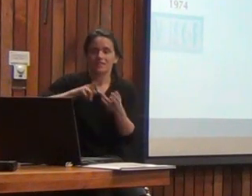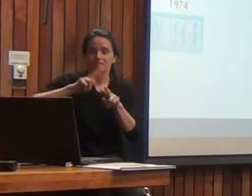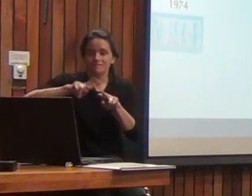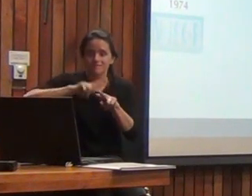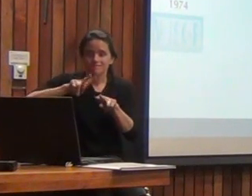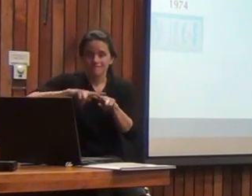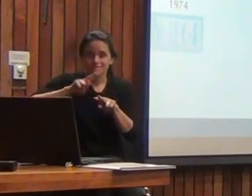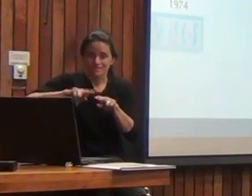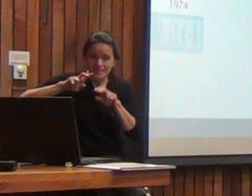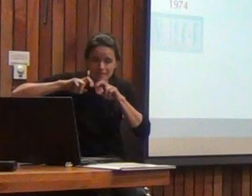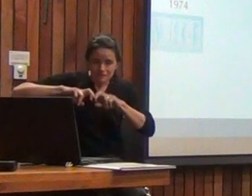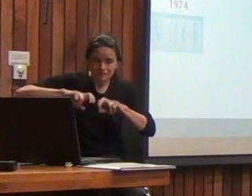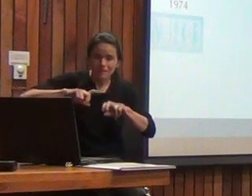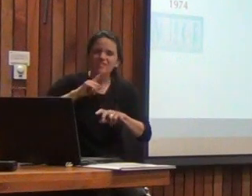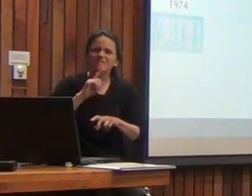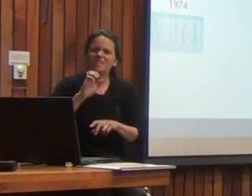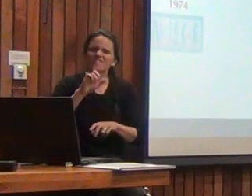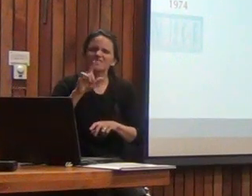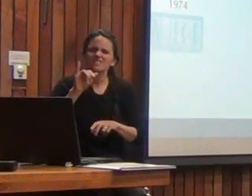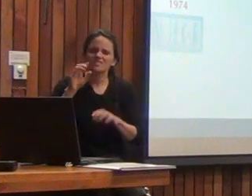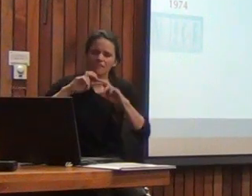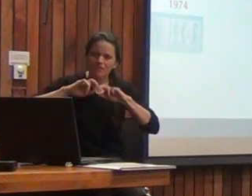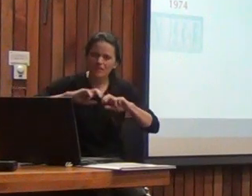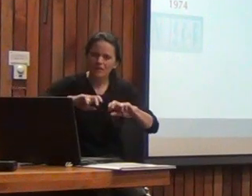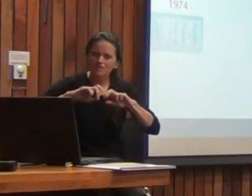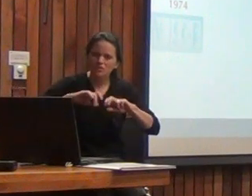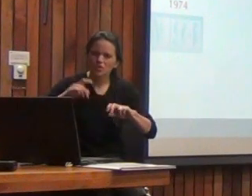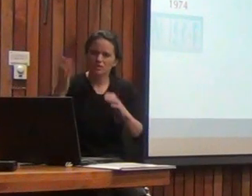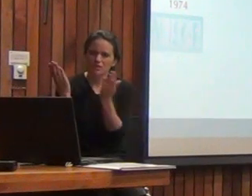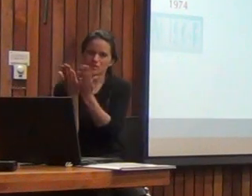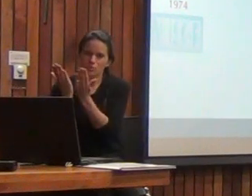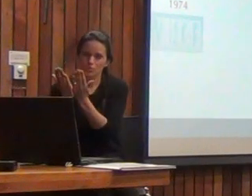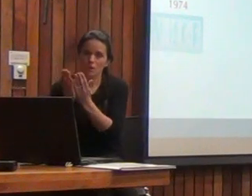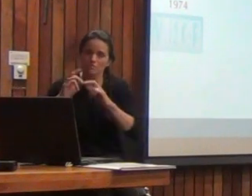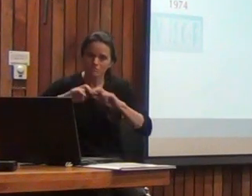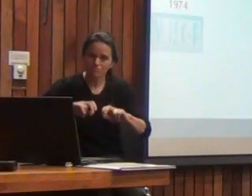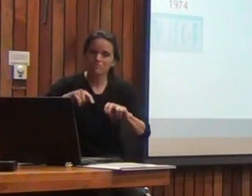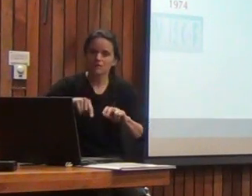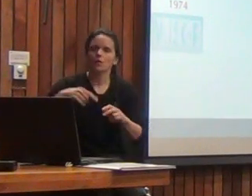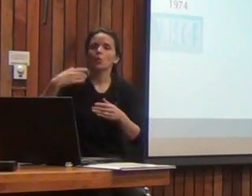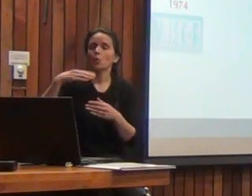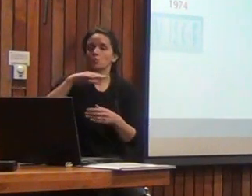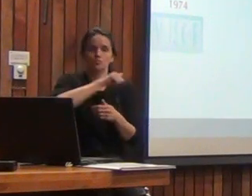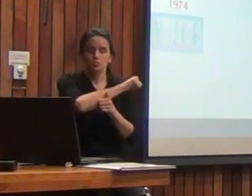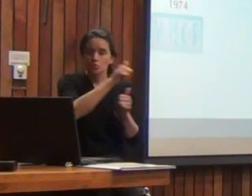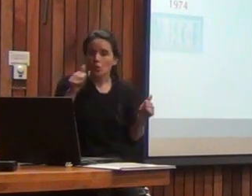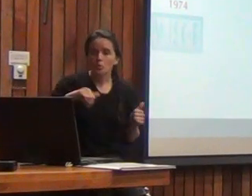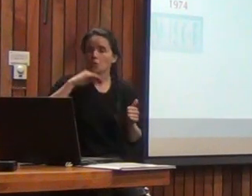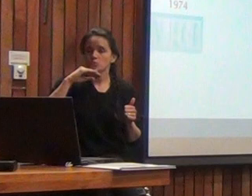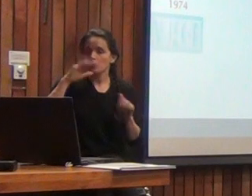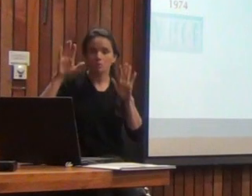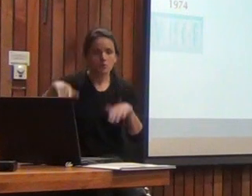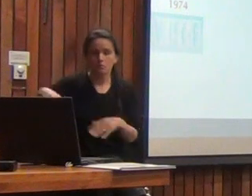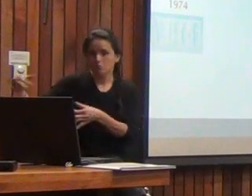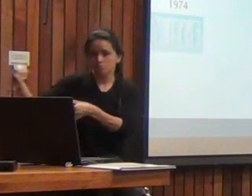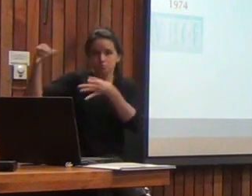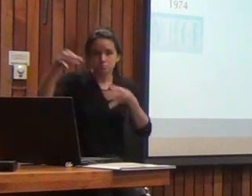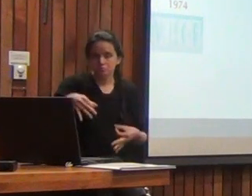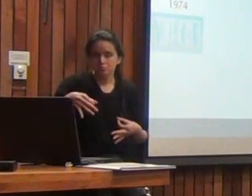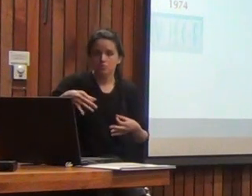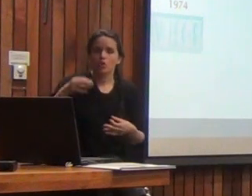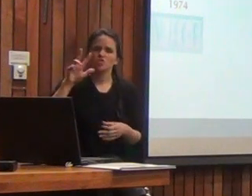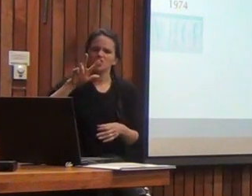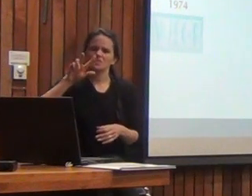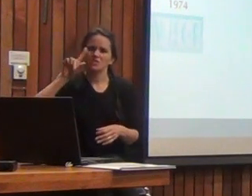desde las tesis. Y todos nosotros ocupamos ese test desde el año prácticamente 81 en